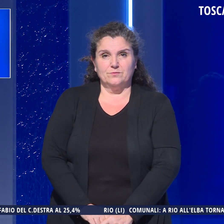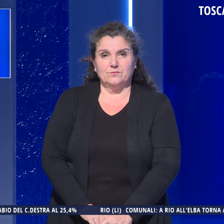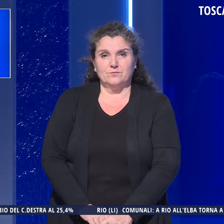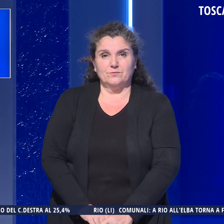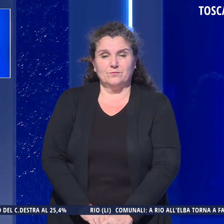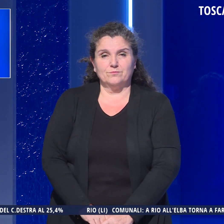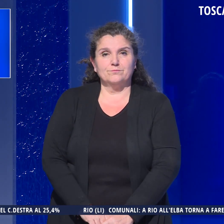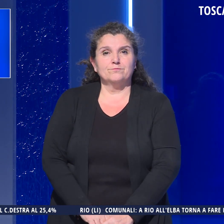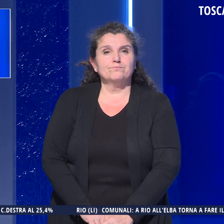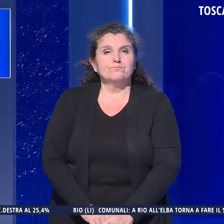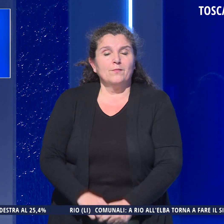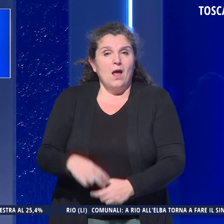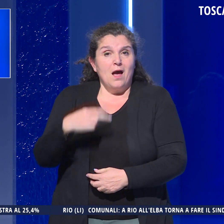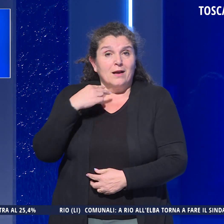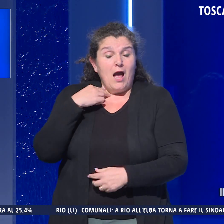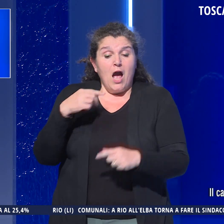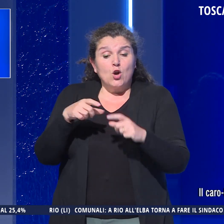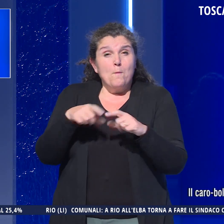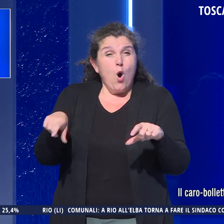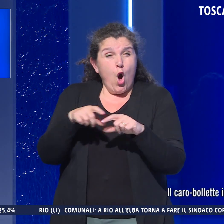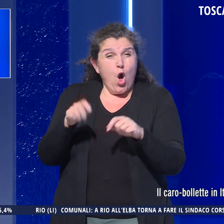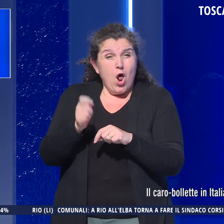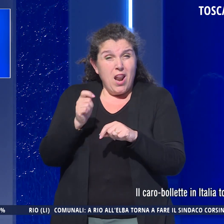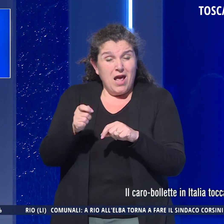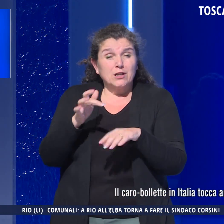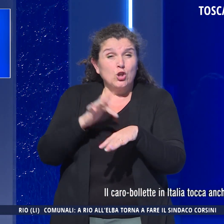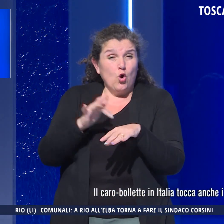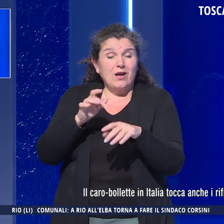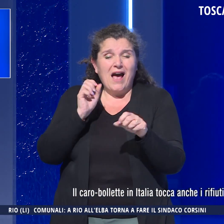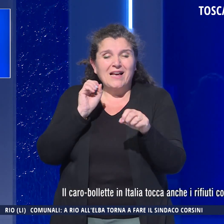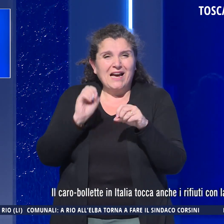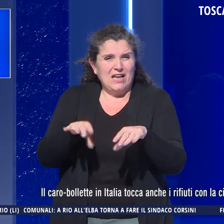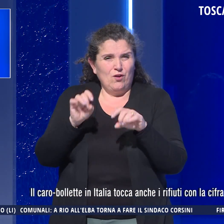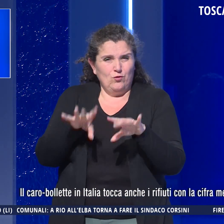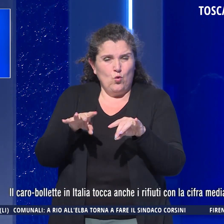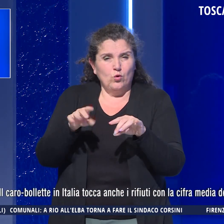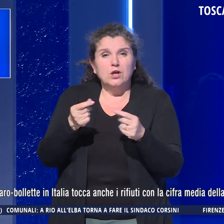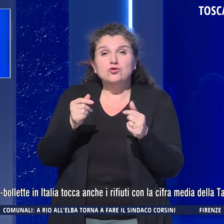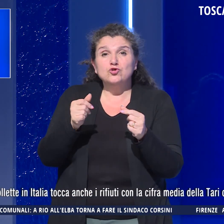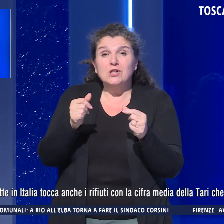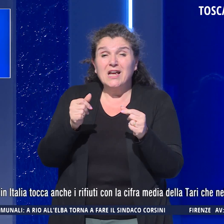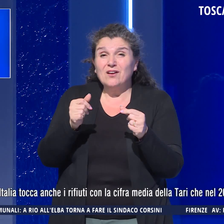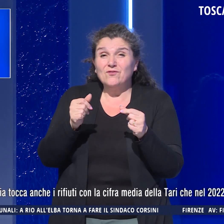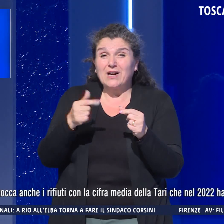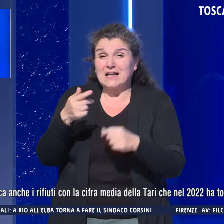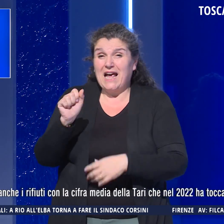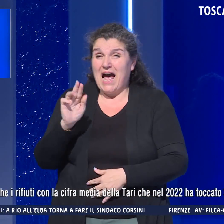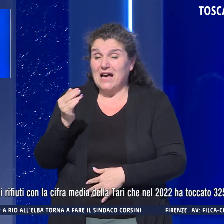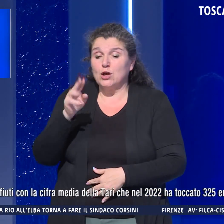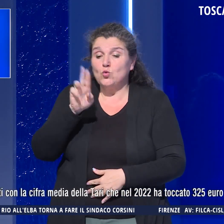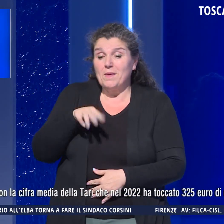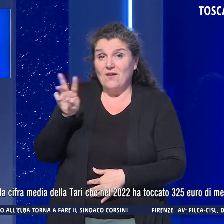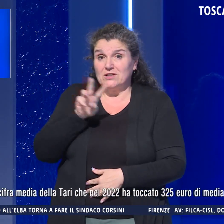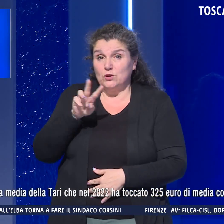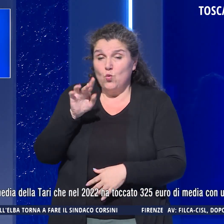Il caro bollette in Italia tocca anche rifiuti con la cifra media della Tari che nel 2022 ha